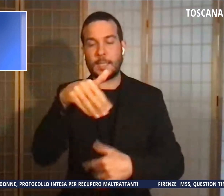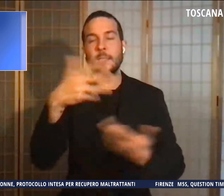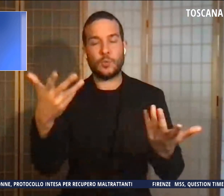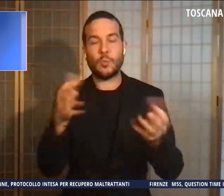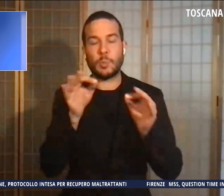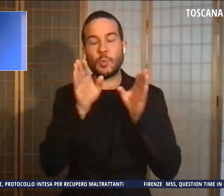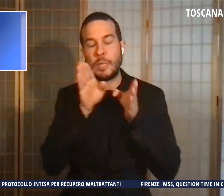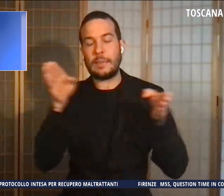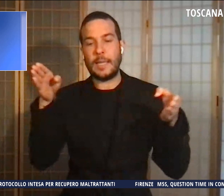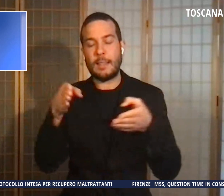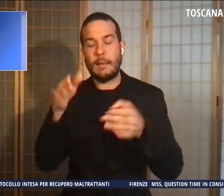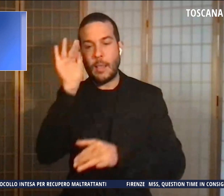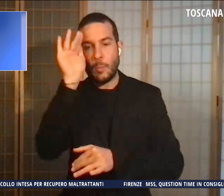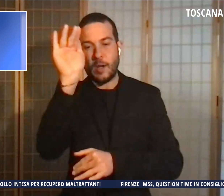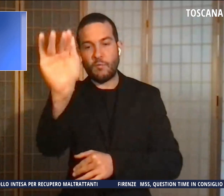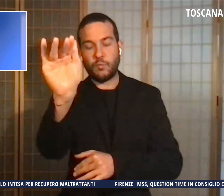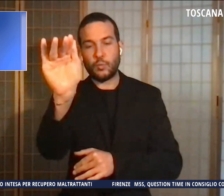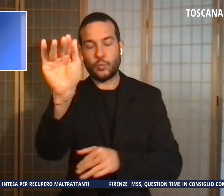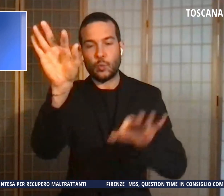per il futuro del teatro.